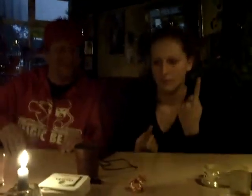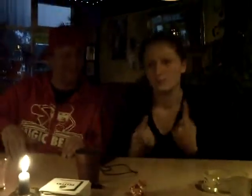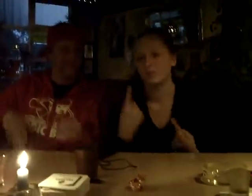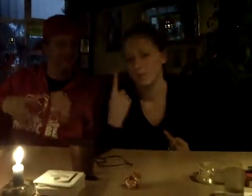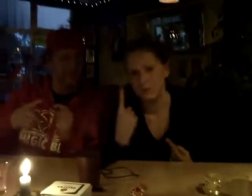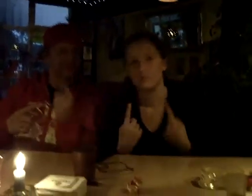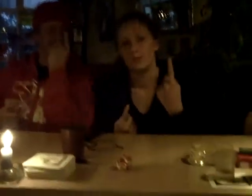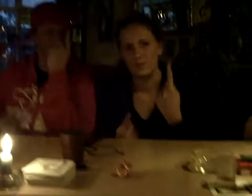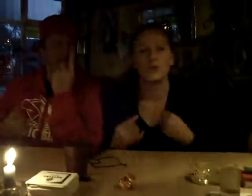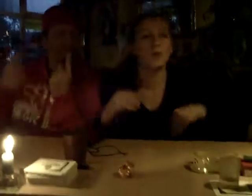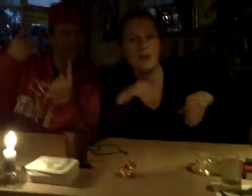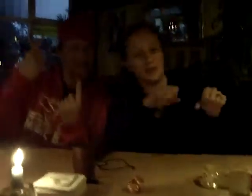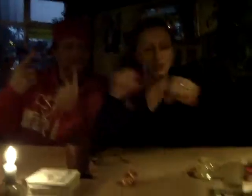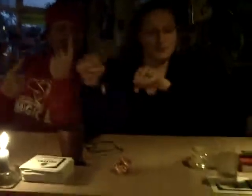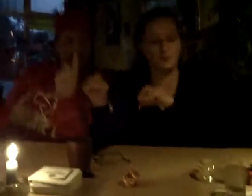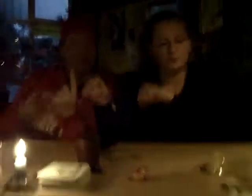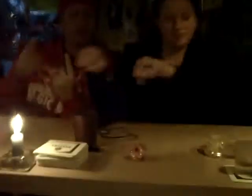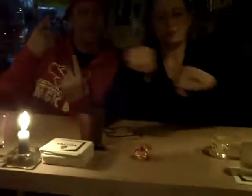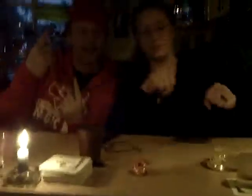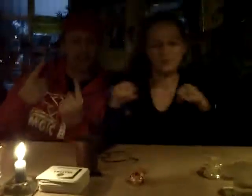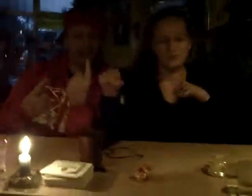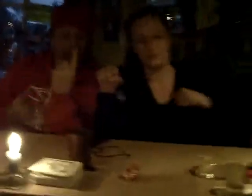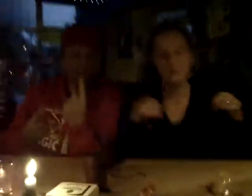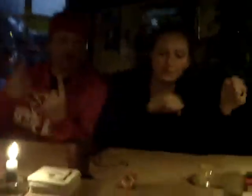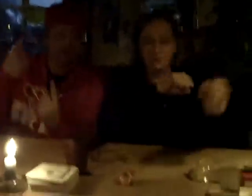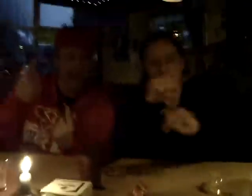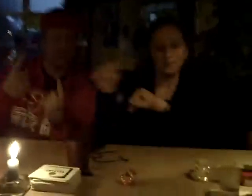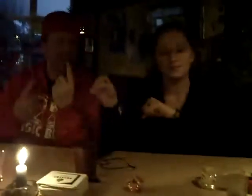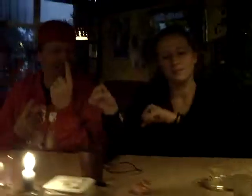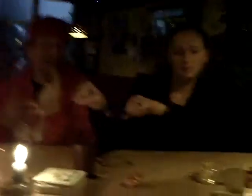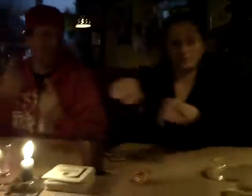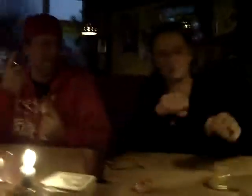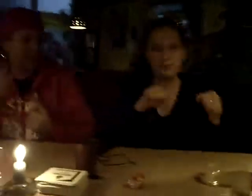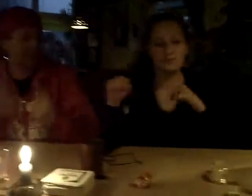Go Magic, go Janina. Go Magic, go Magic, go Magic.